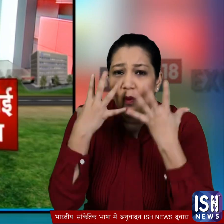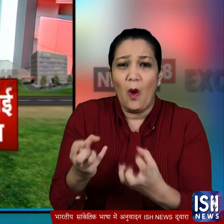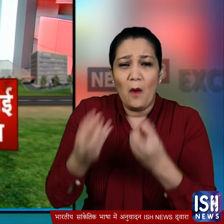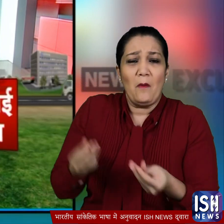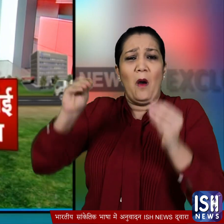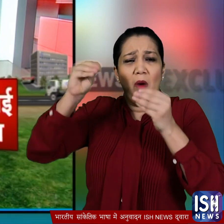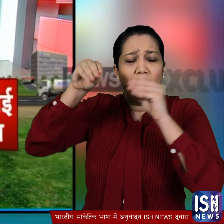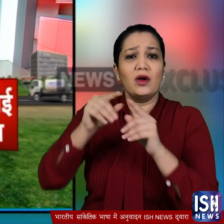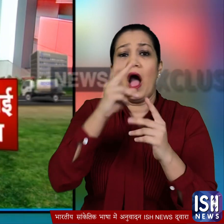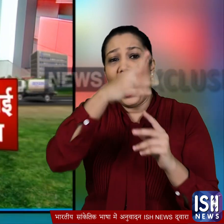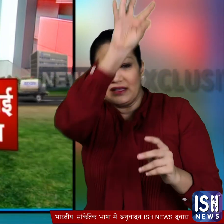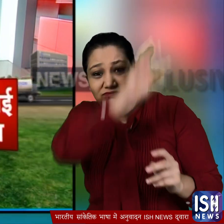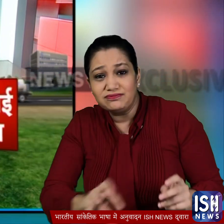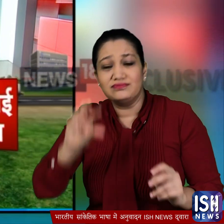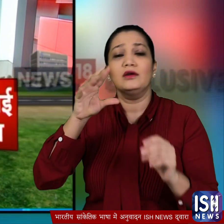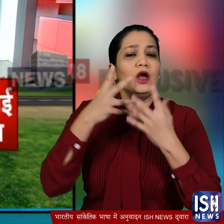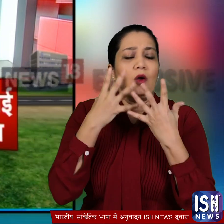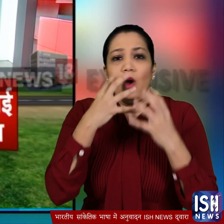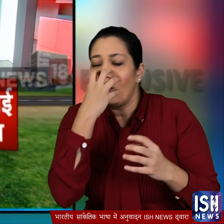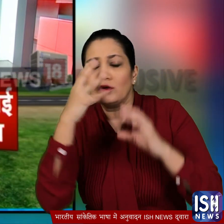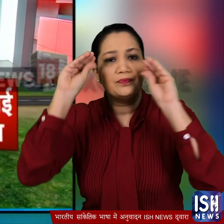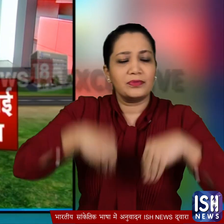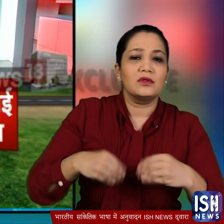कई दूसरे राज्यों को ऑक्सिजन की सप्लाई पर असर पड़ता